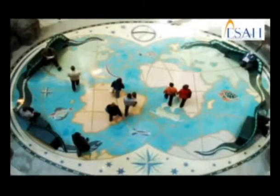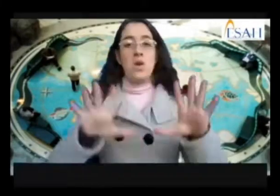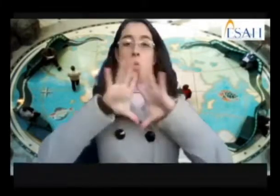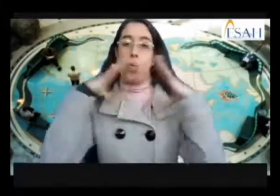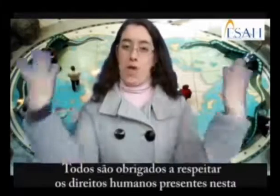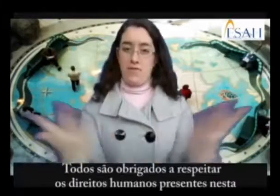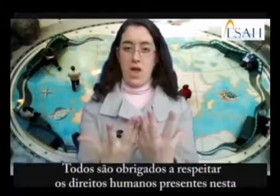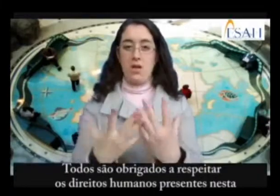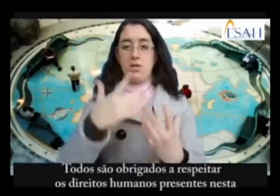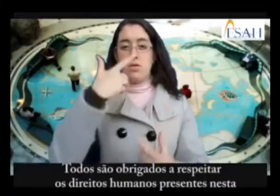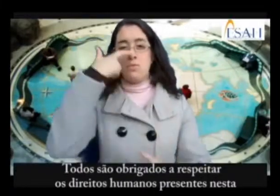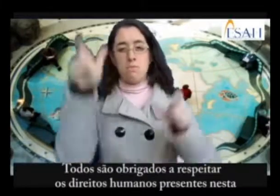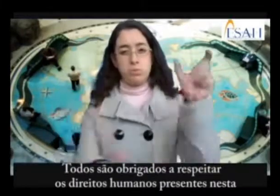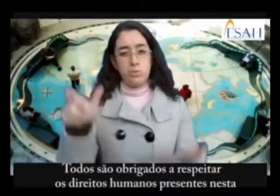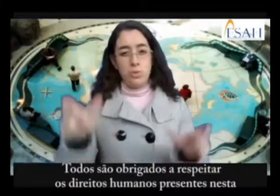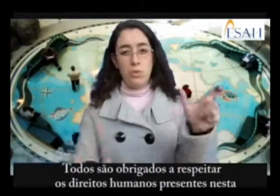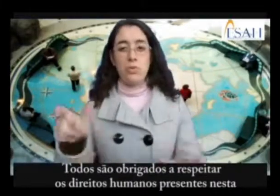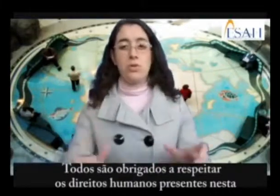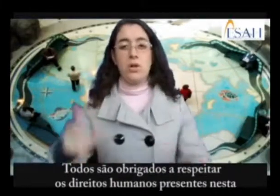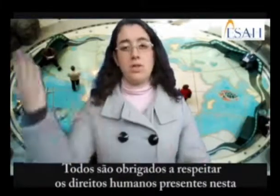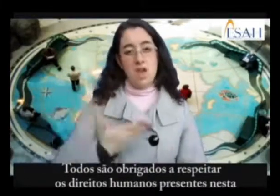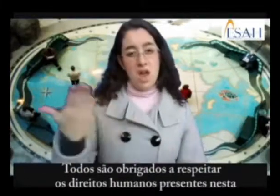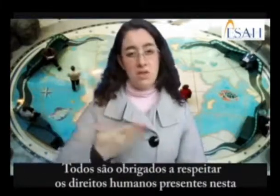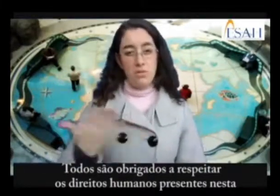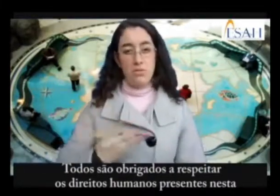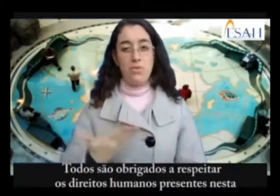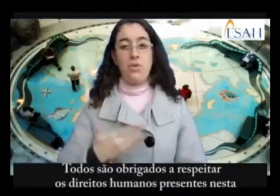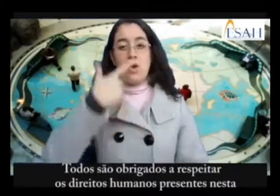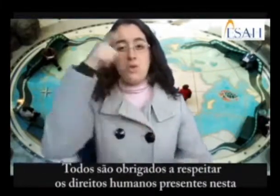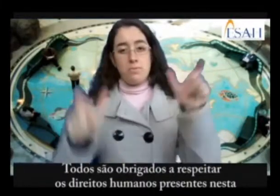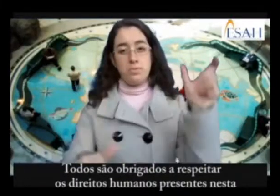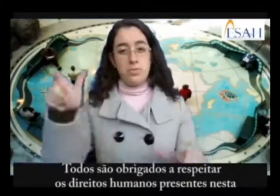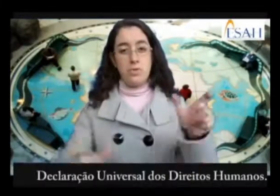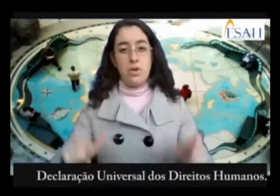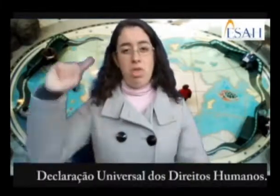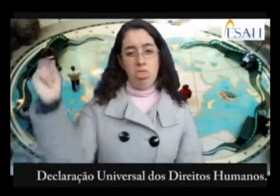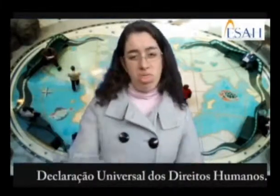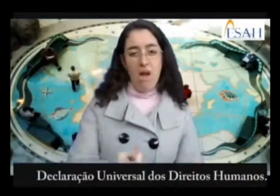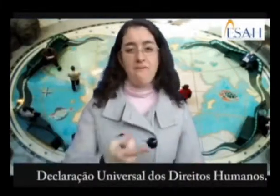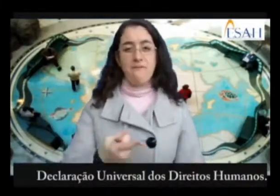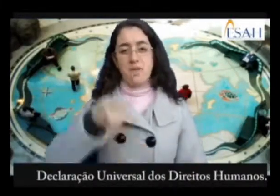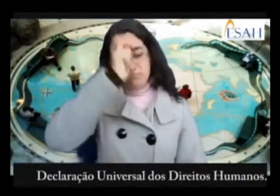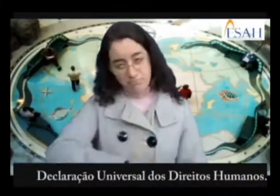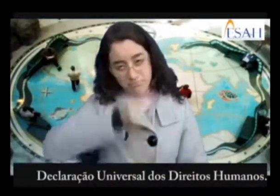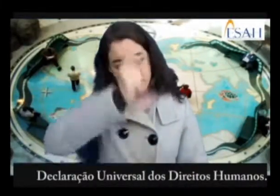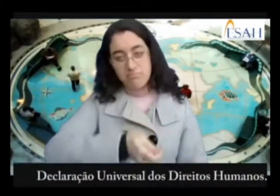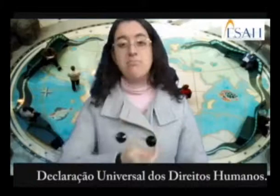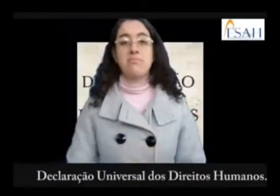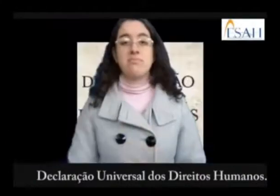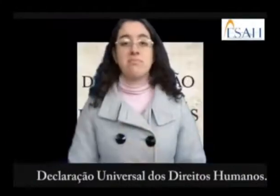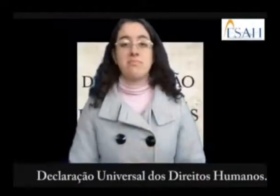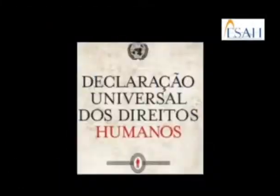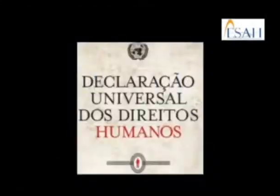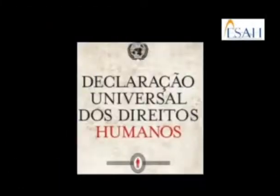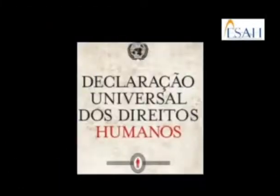Todos são obrigados a respeitar os direitos humanos presentes nesta Declaração Universal dos Direitos Humanos